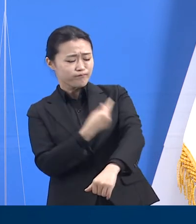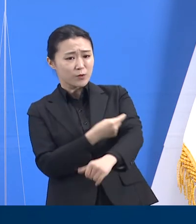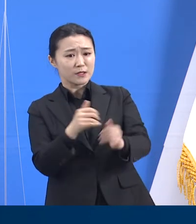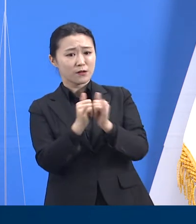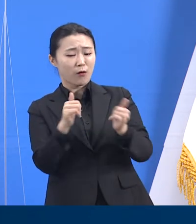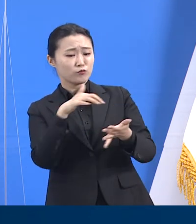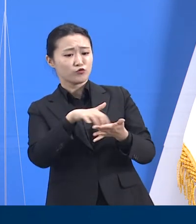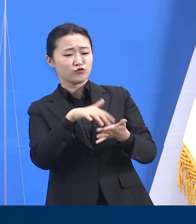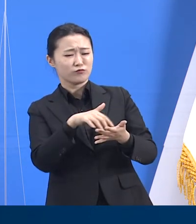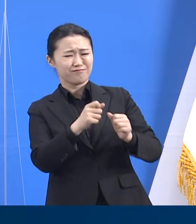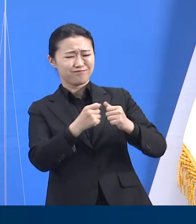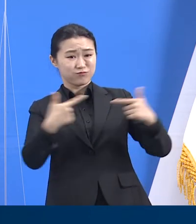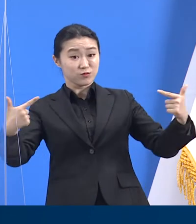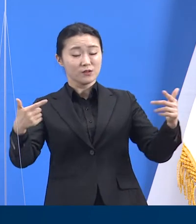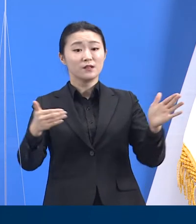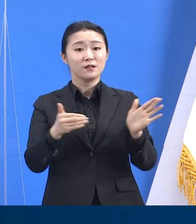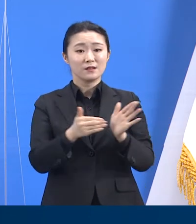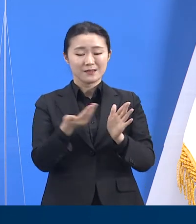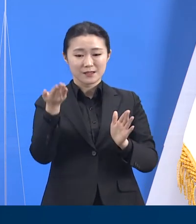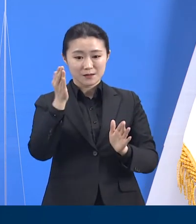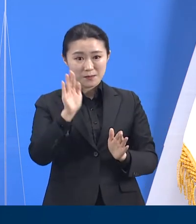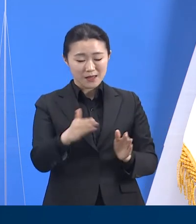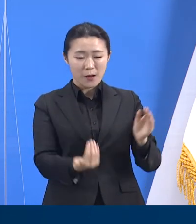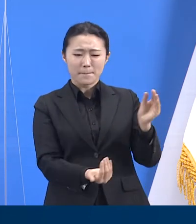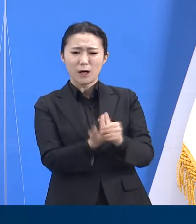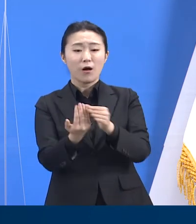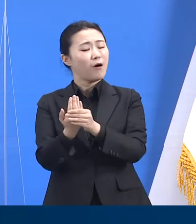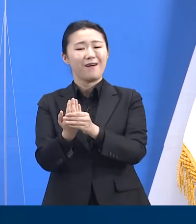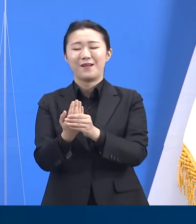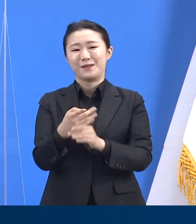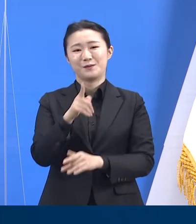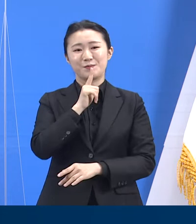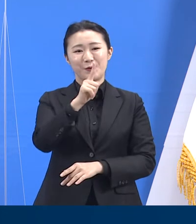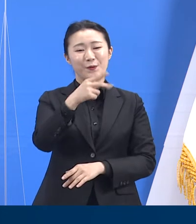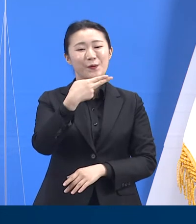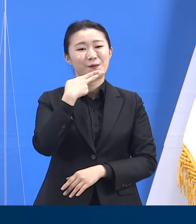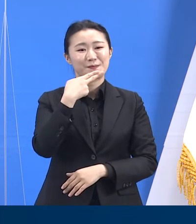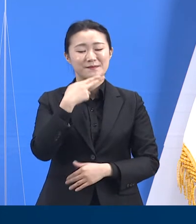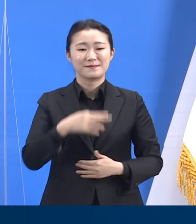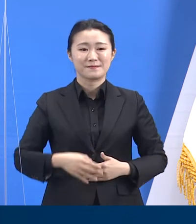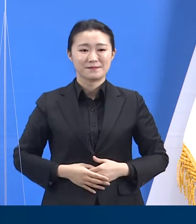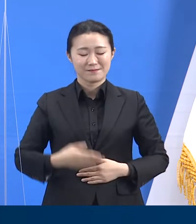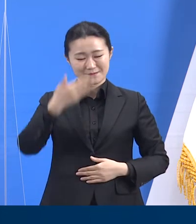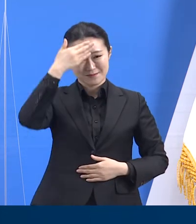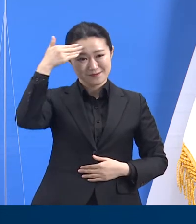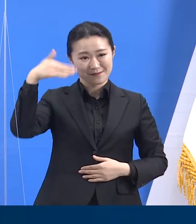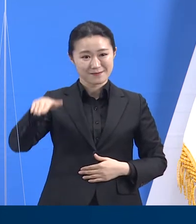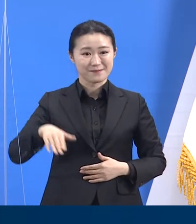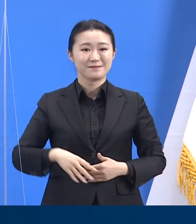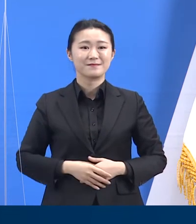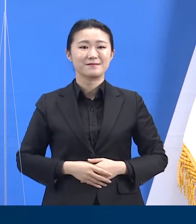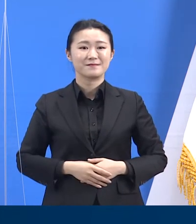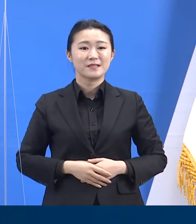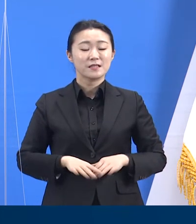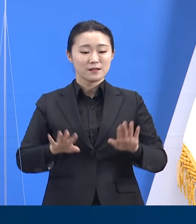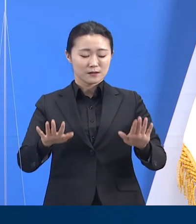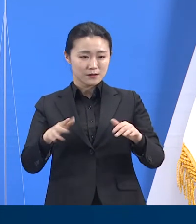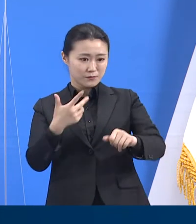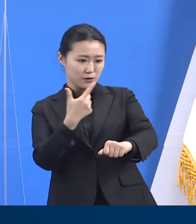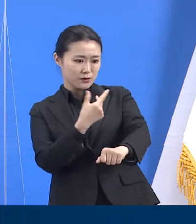늘어났지만 다행히도 큰 사건, 사고가 보고되지는 않았습니다. 예방접종 초기 단계에서는